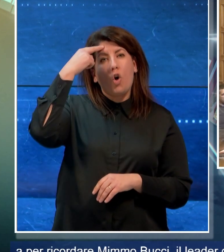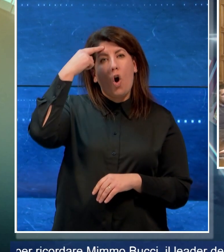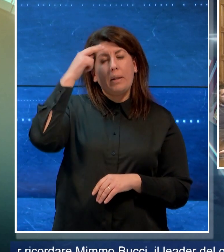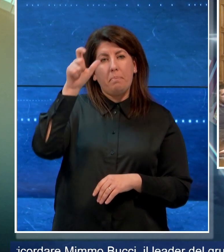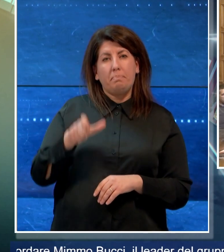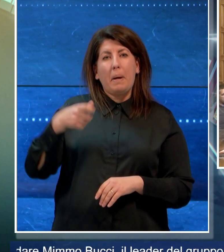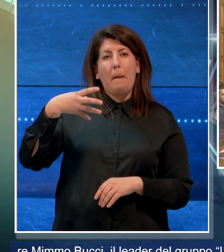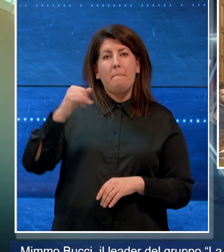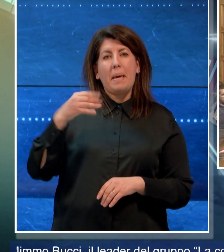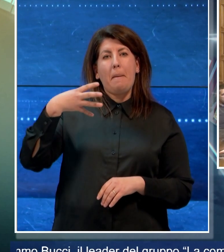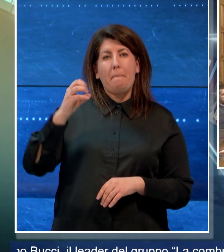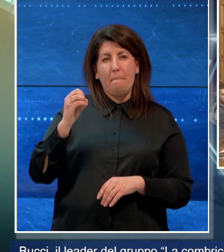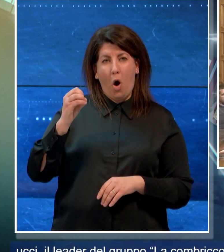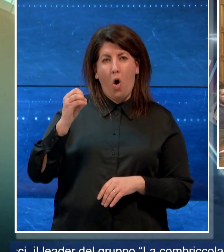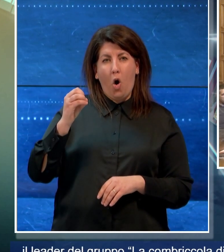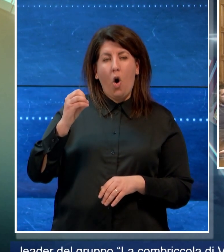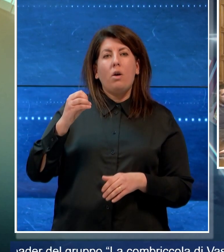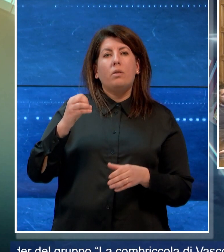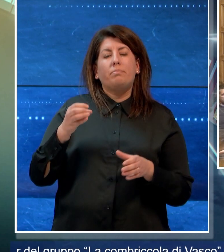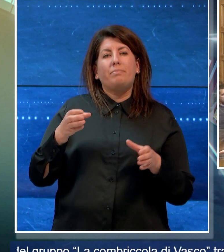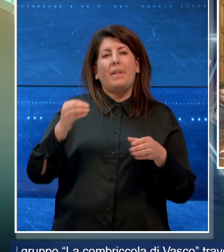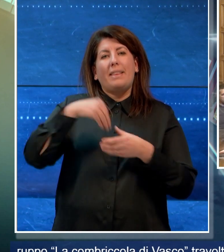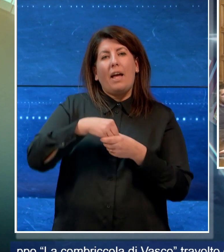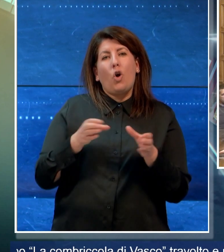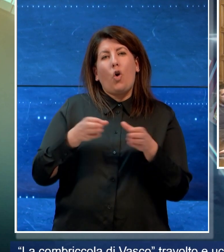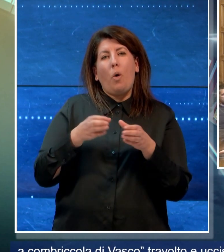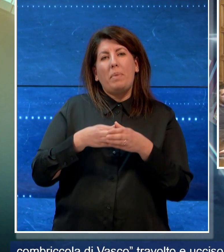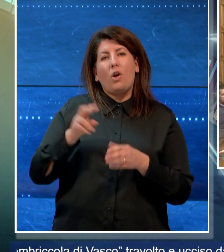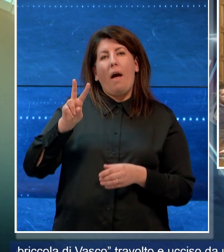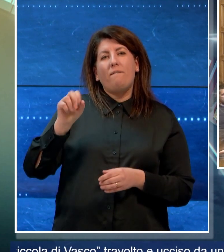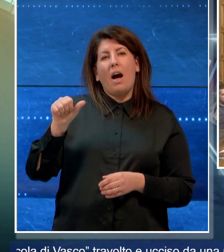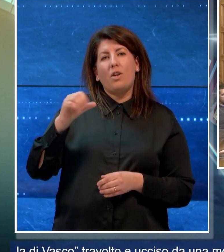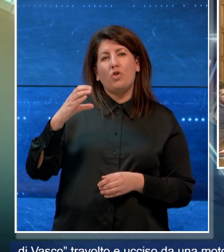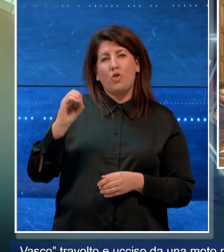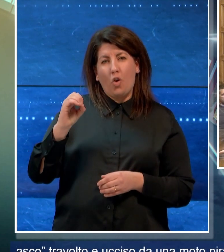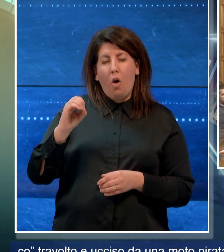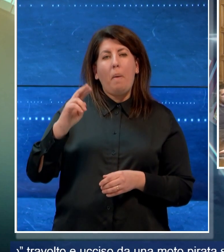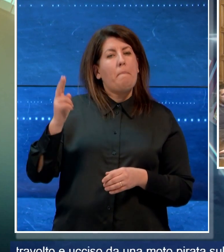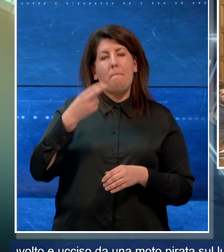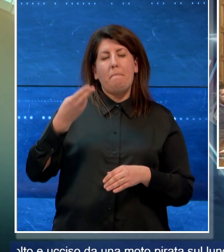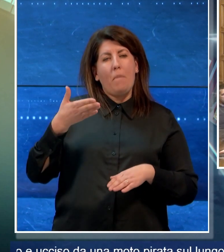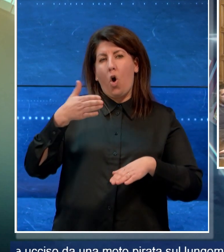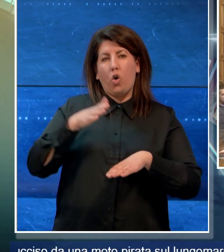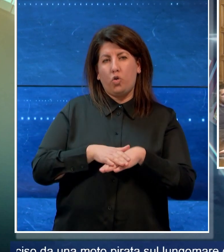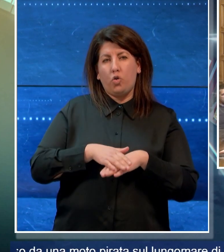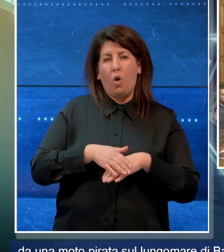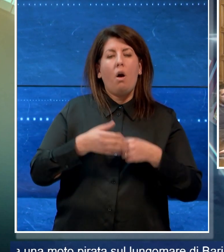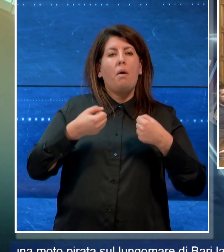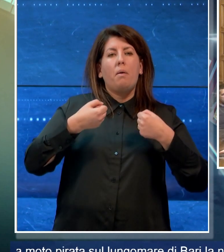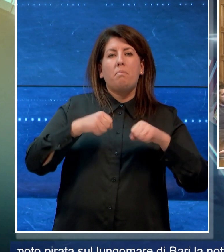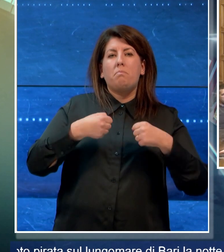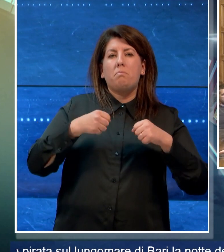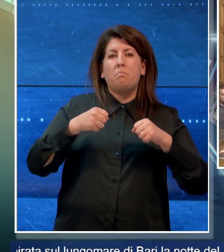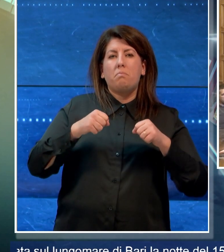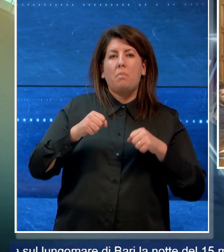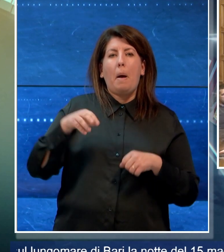La Combricola di Vasco, travolto e ucciso da una moto pirata sul lungomare di Bari la